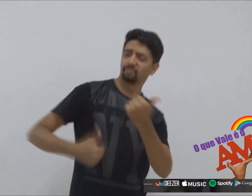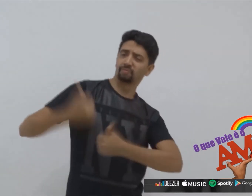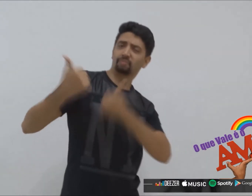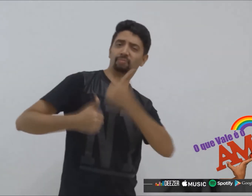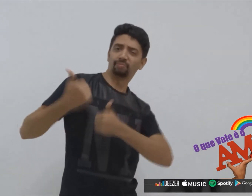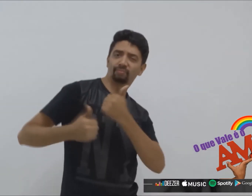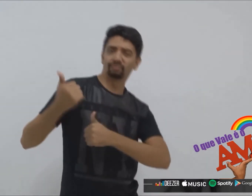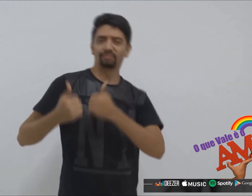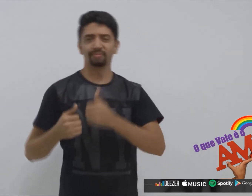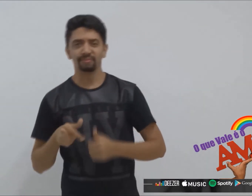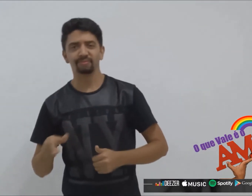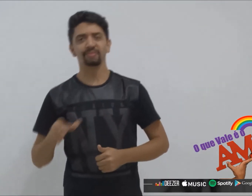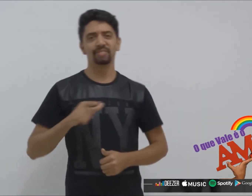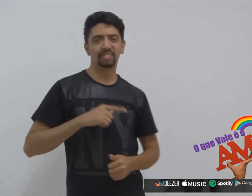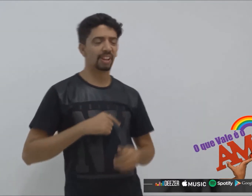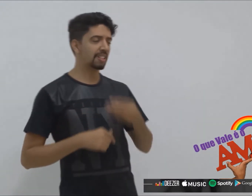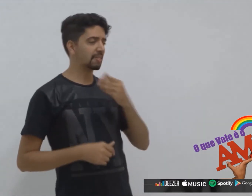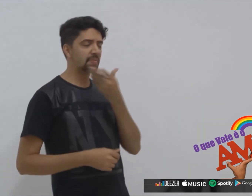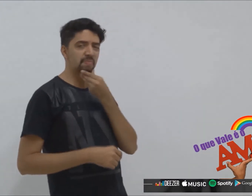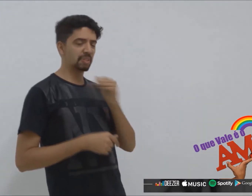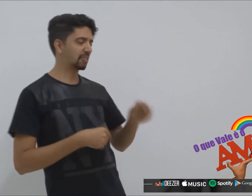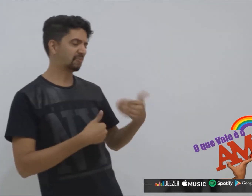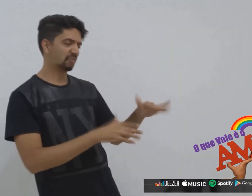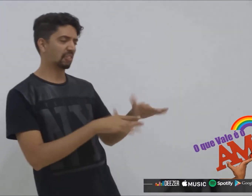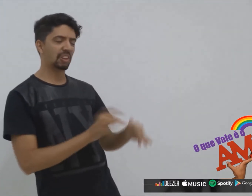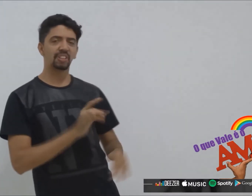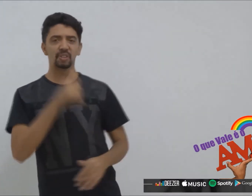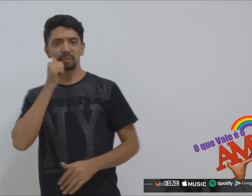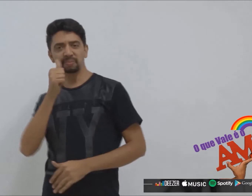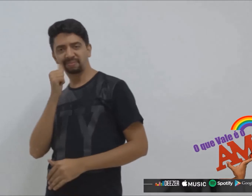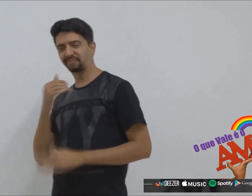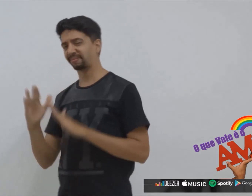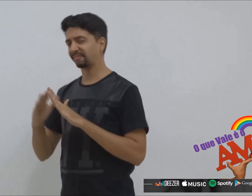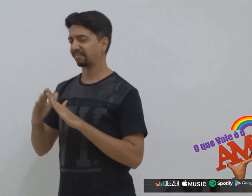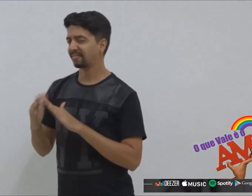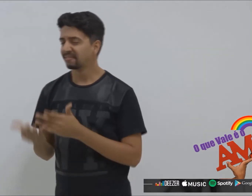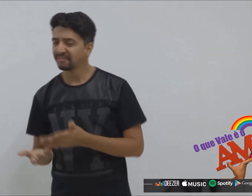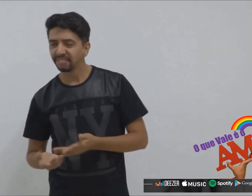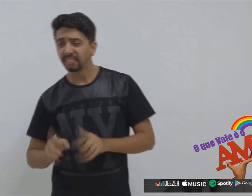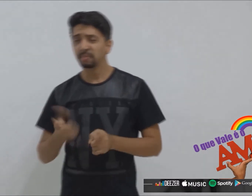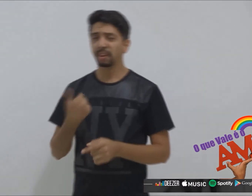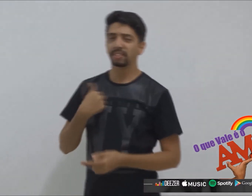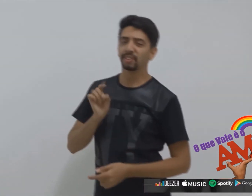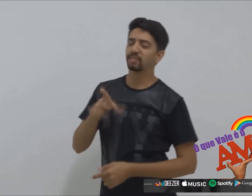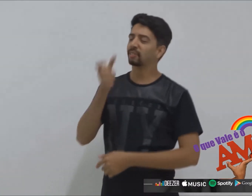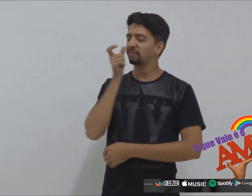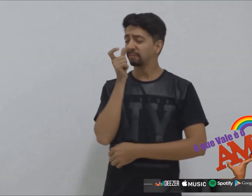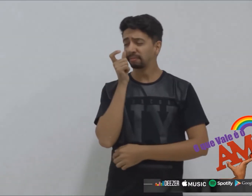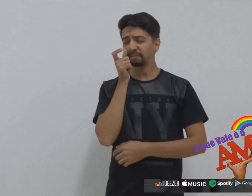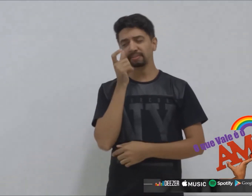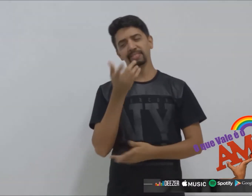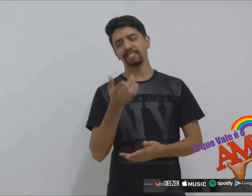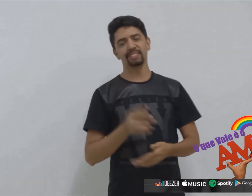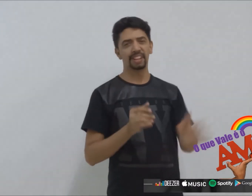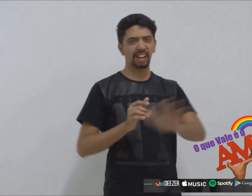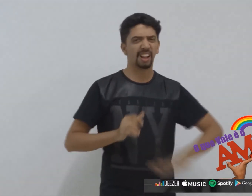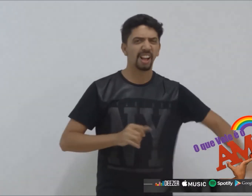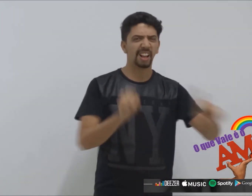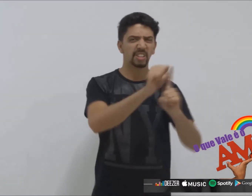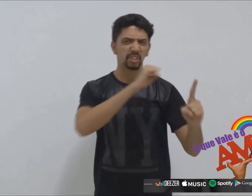ela esnobou Só quer ficar na casa de uma menina Não creio caso, vou observando Enquanto os outros ficam a falar